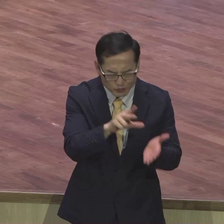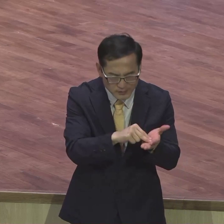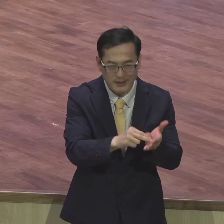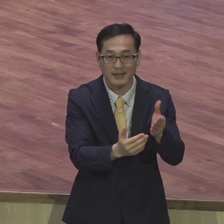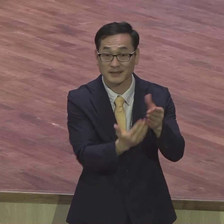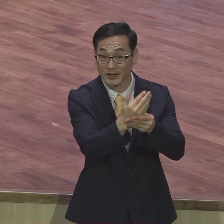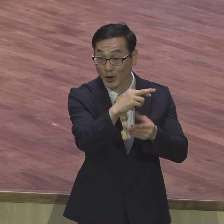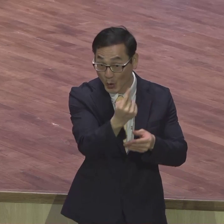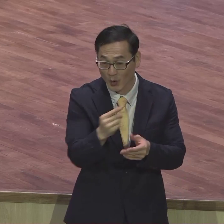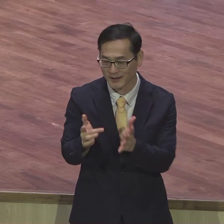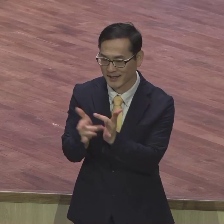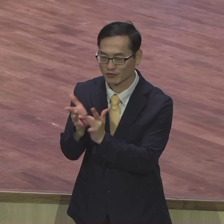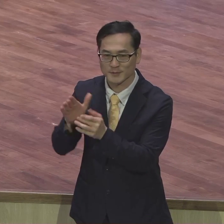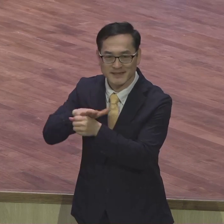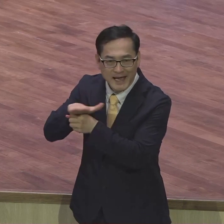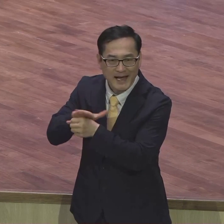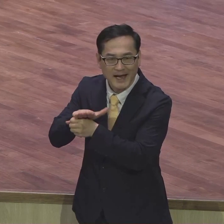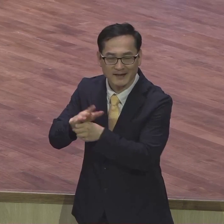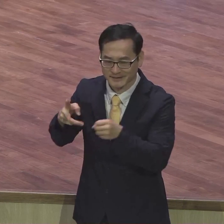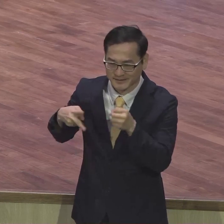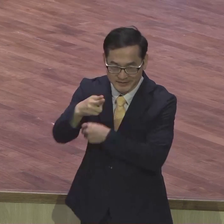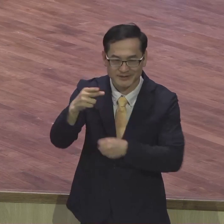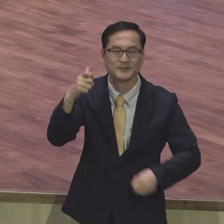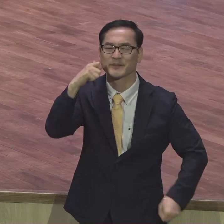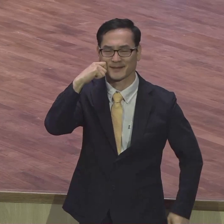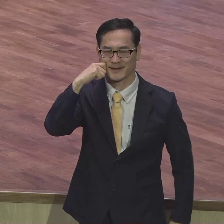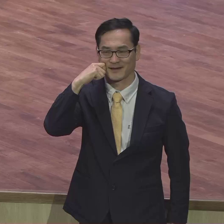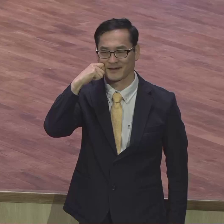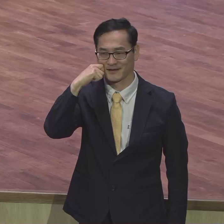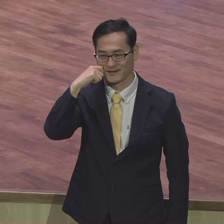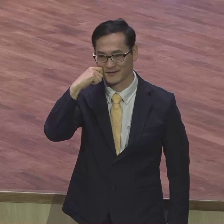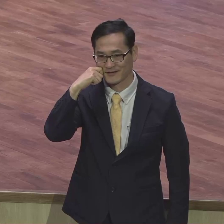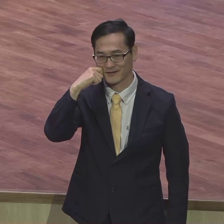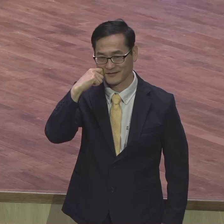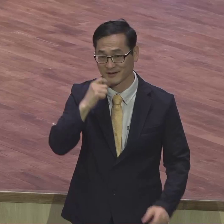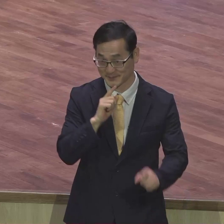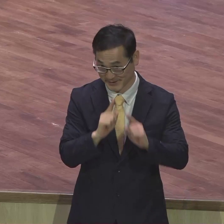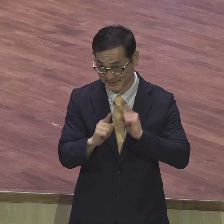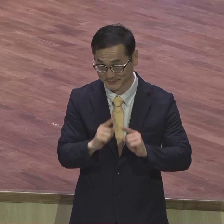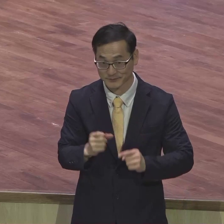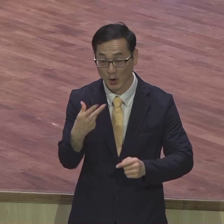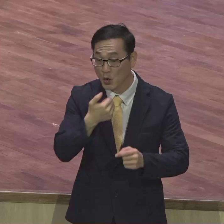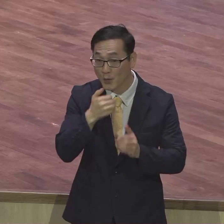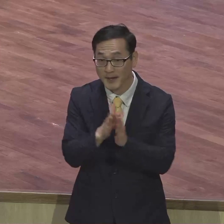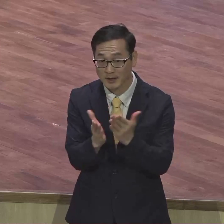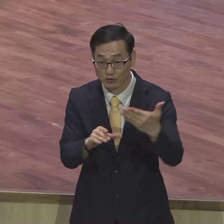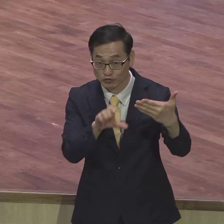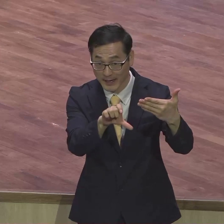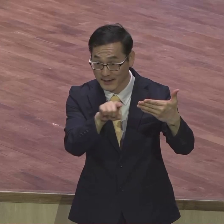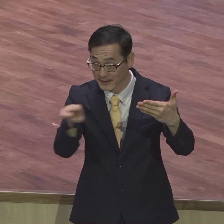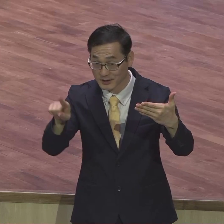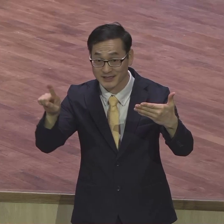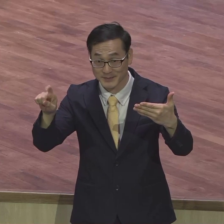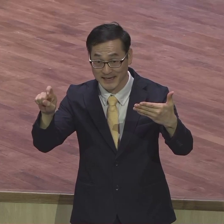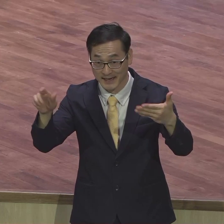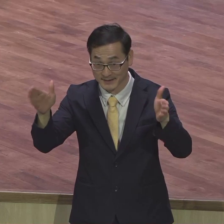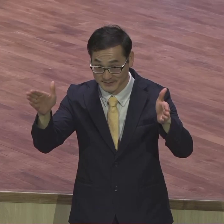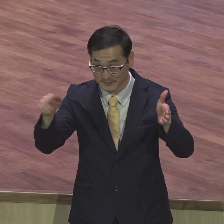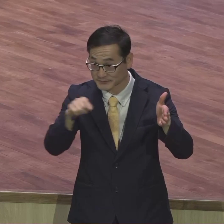예수의 사랑에서 끊을 수가 없습니다 로마스 9장에서 11장까지는 그 구원이 믿는